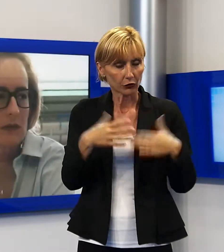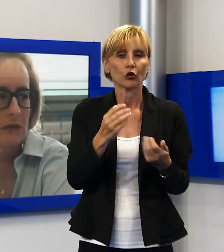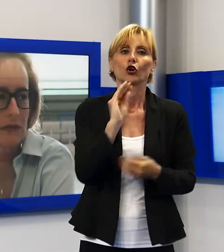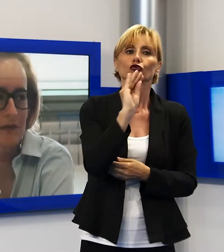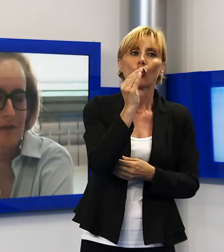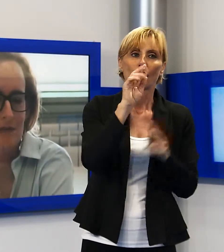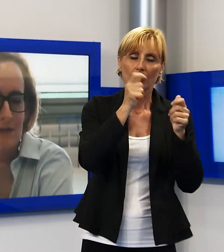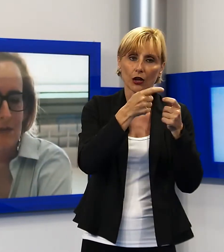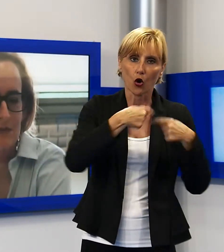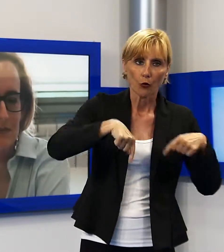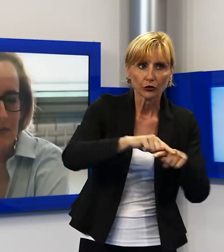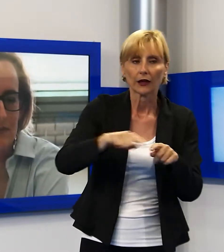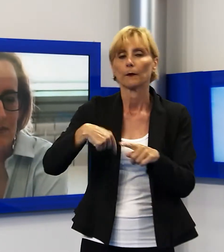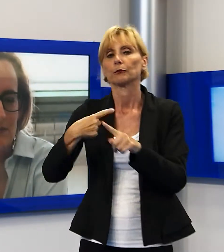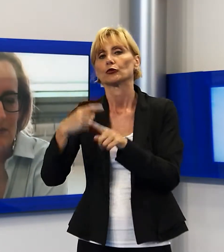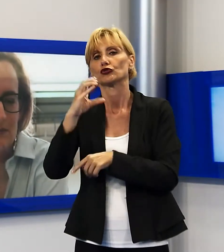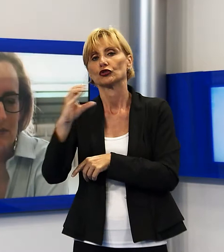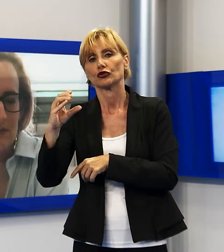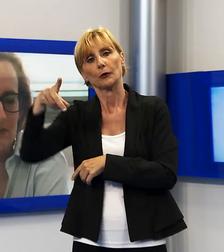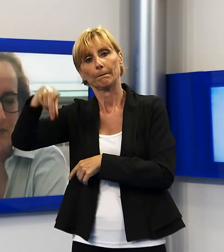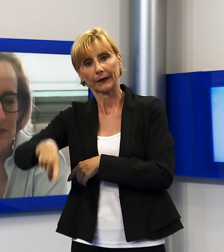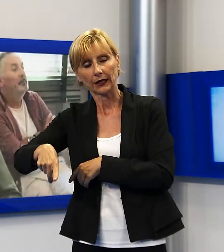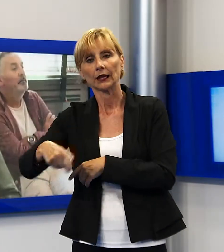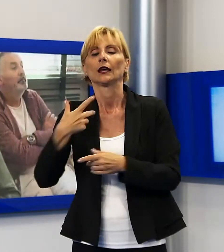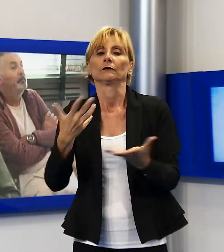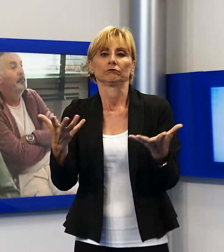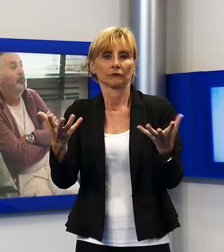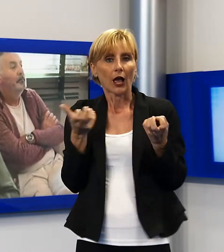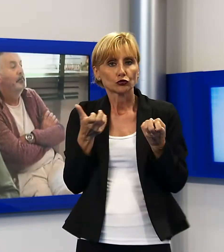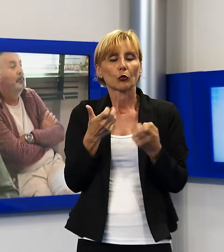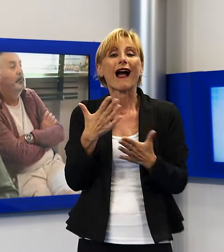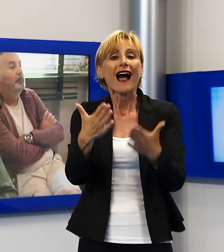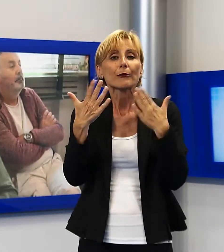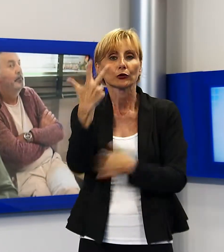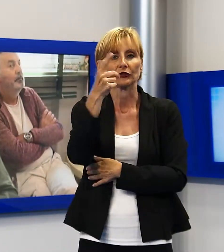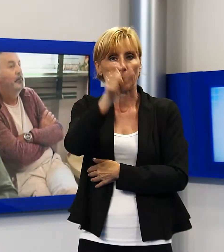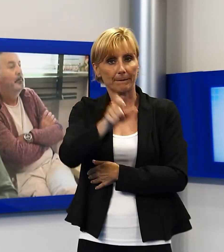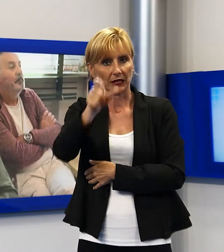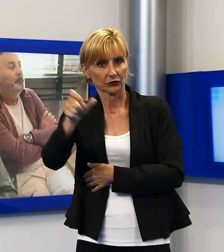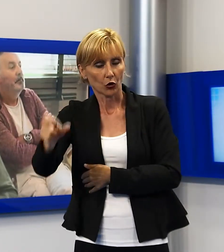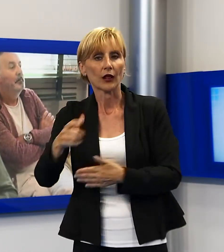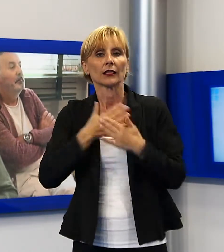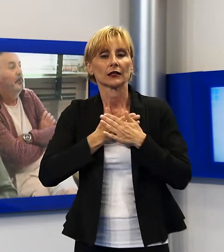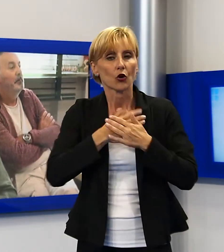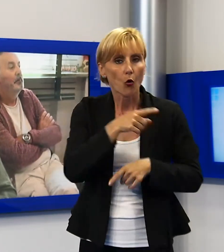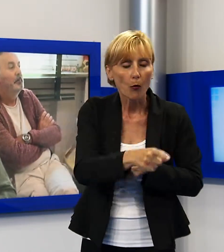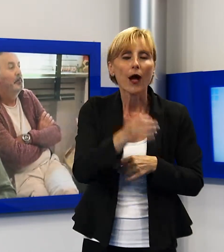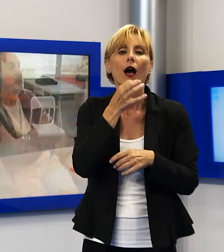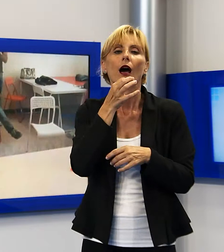Comunità e la CCCP, assumeranno a tempo determinato almeno tre persone disoccupate o inoccupate con contratti a